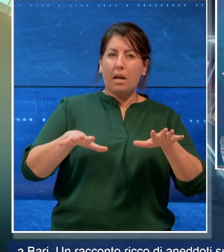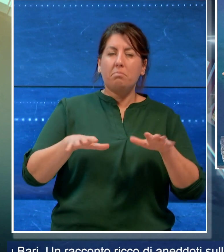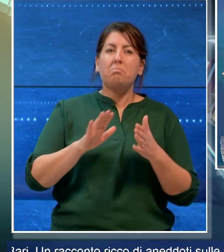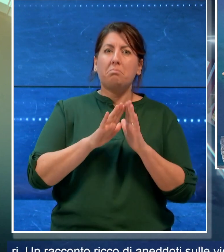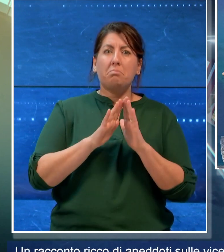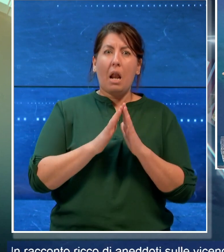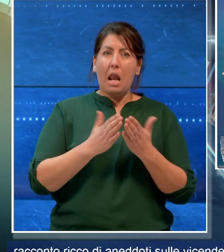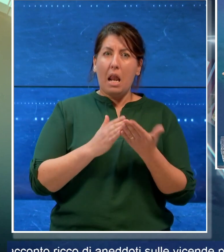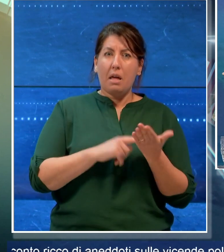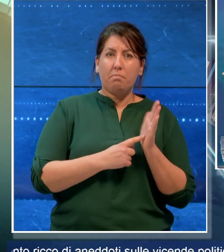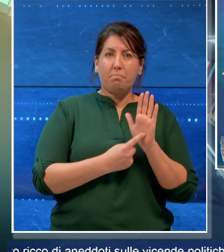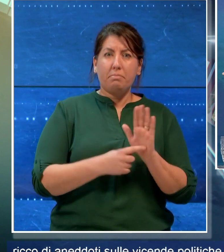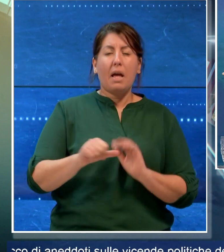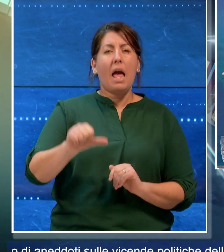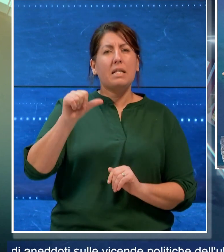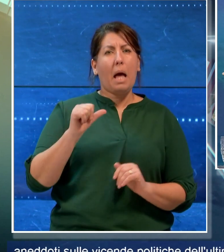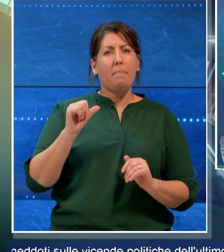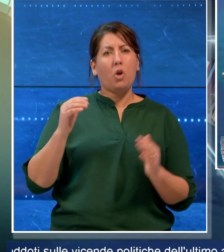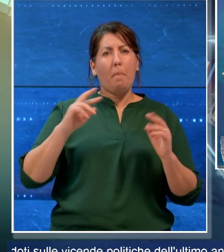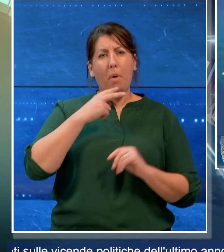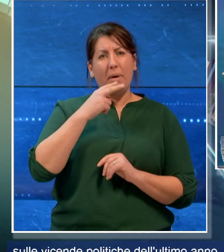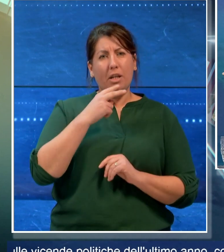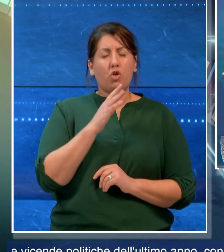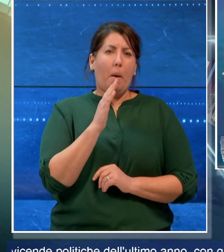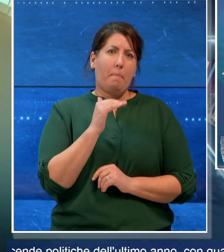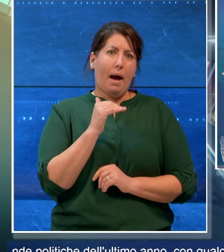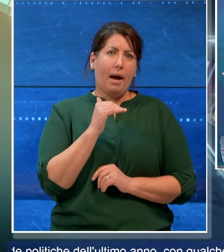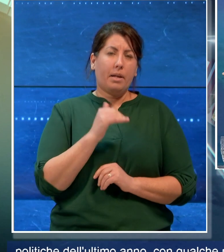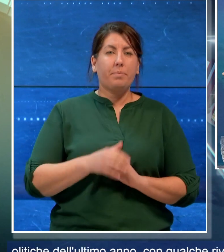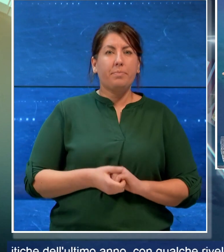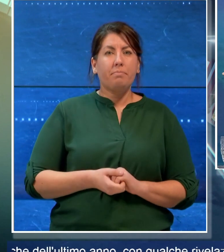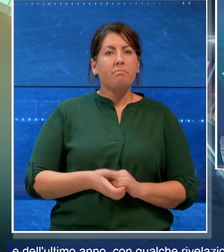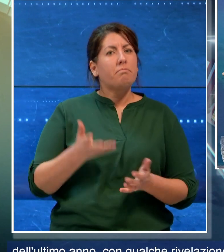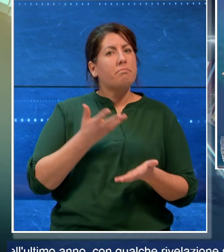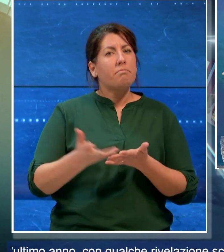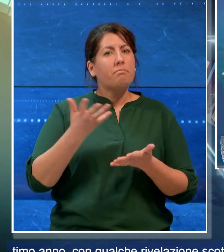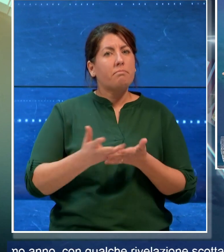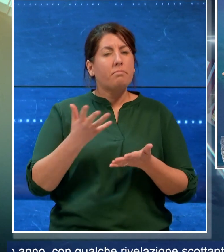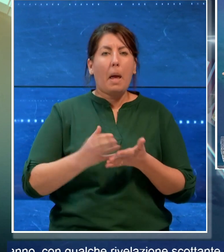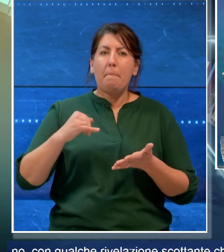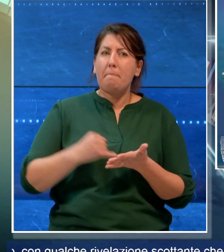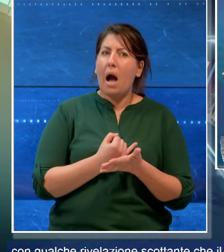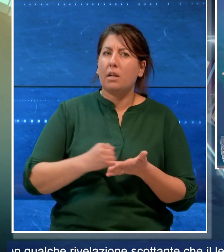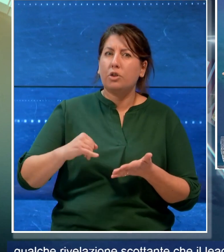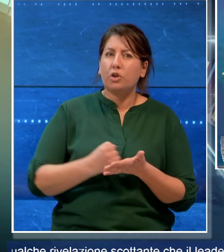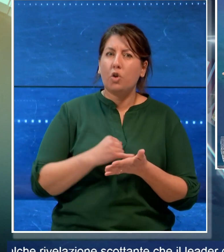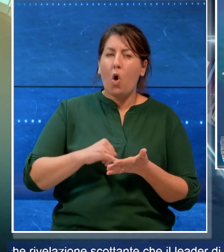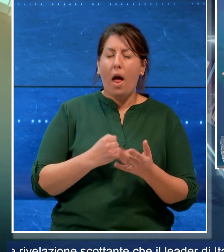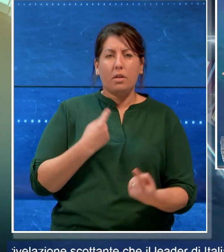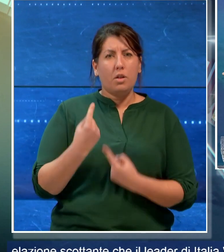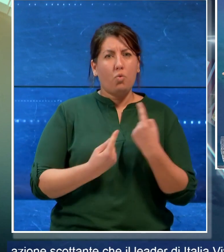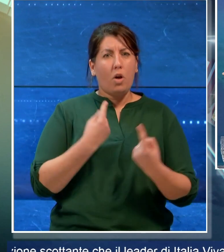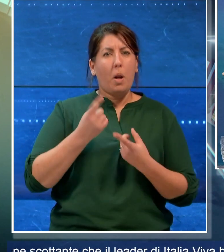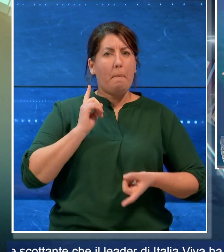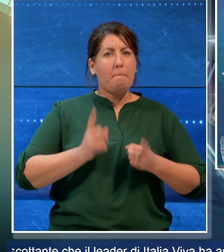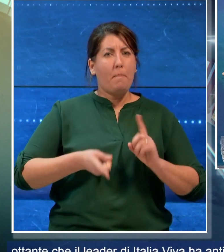pomeriggio a Bari. Un racconto ricco di aneddoti sulle vicende politiche